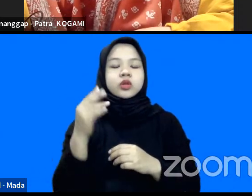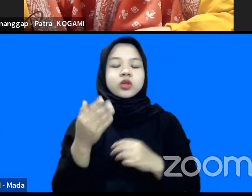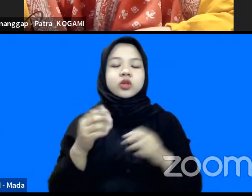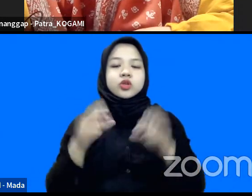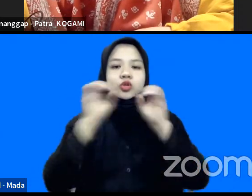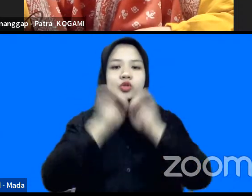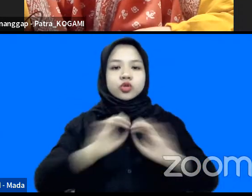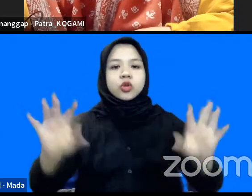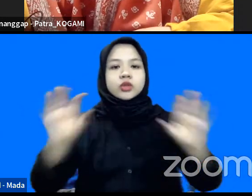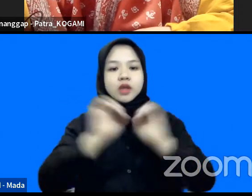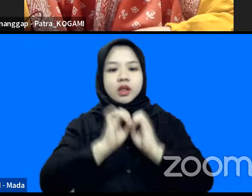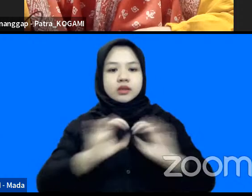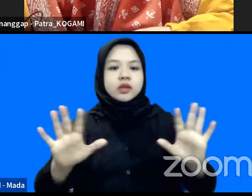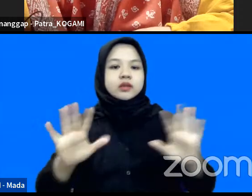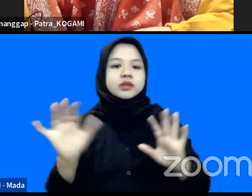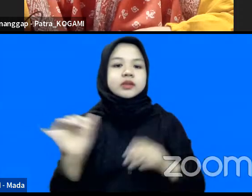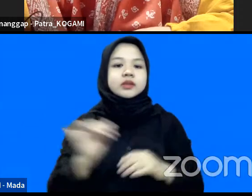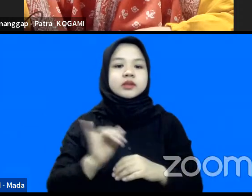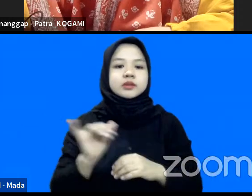sosialisasi seperti